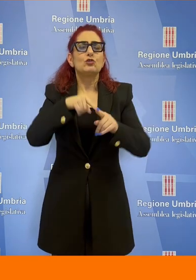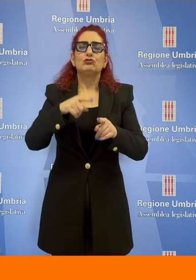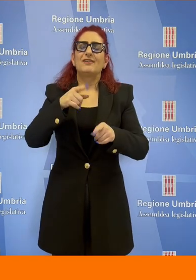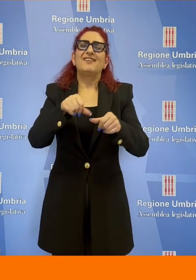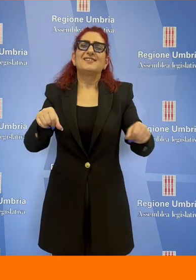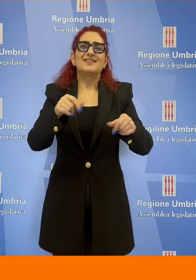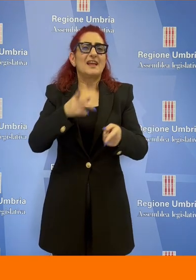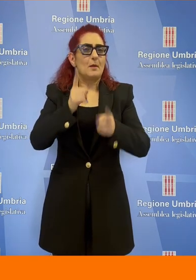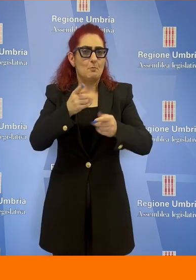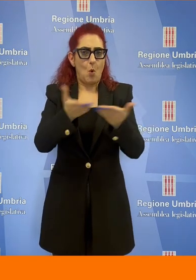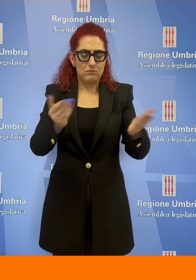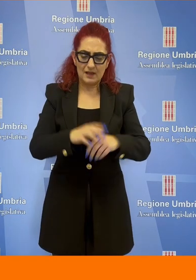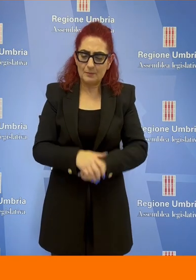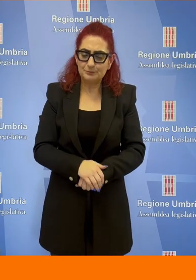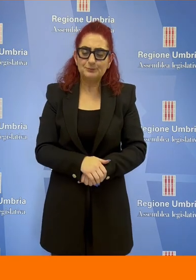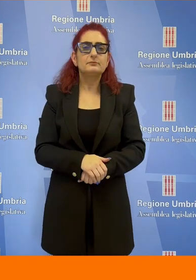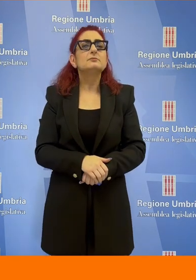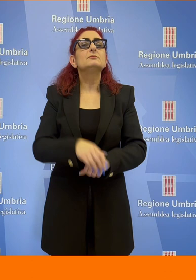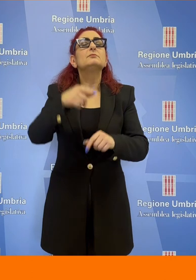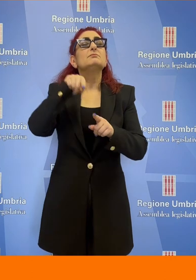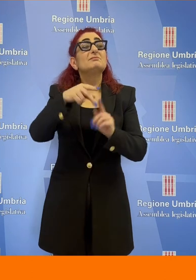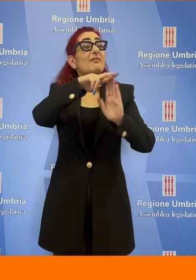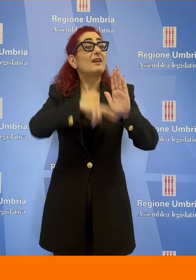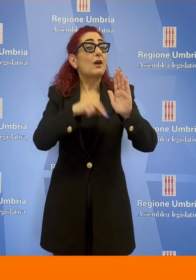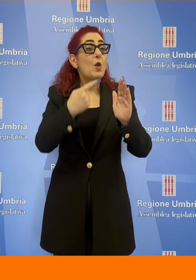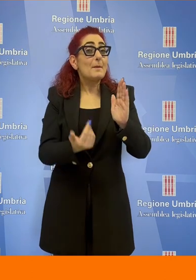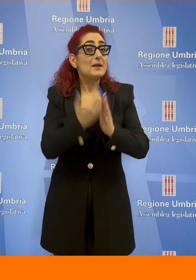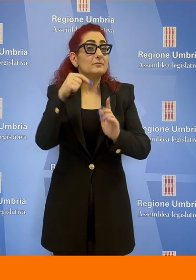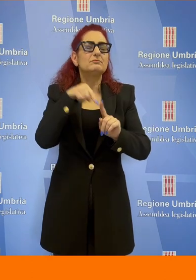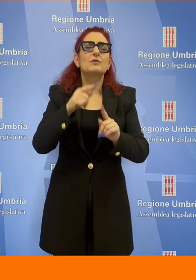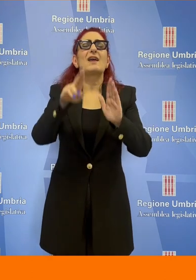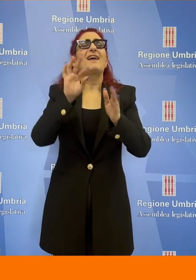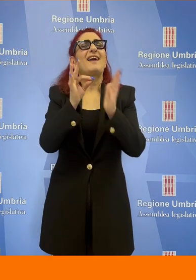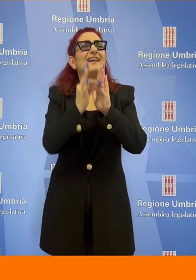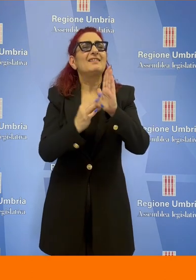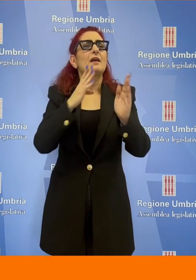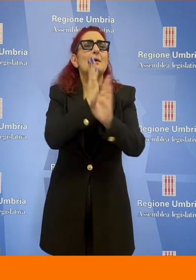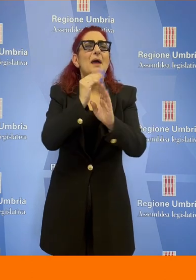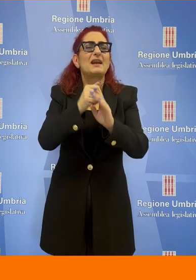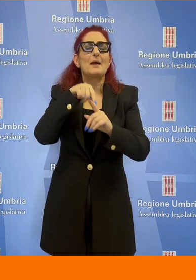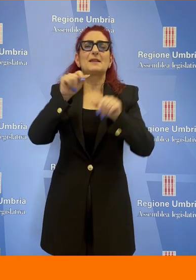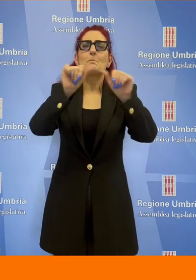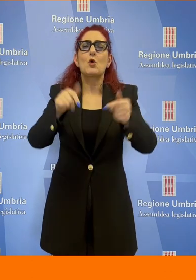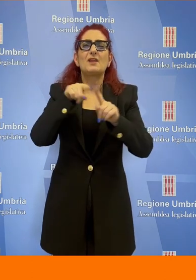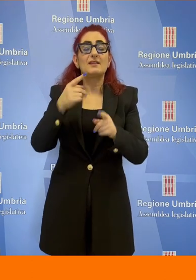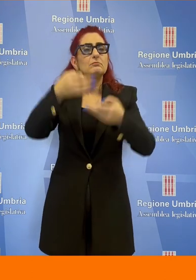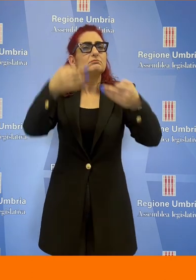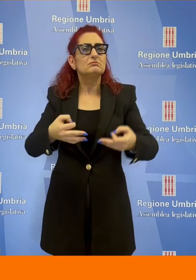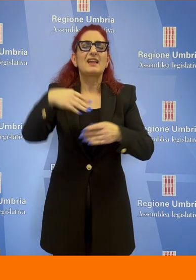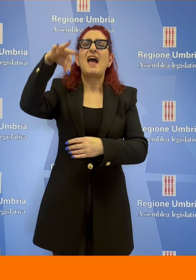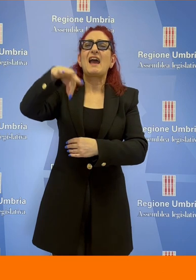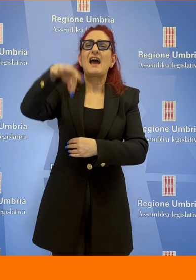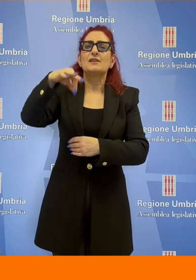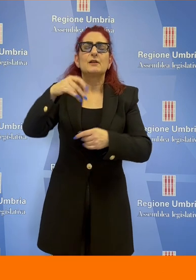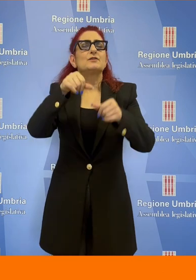residenziale pubblica Il regolamento relativo a criteri, parametri e modalità per la determinazione dei